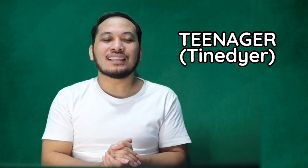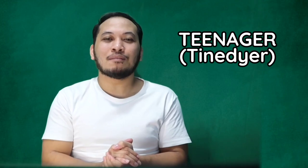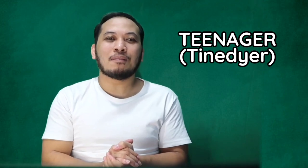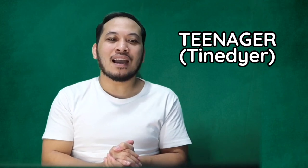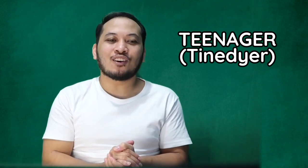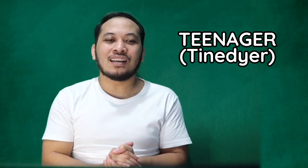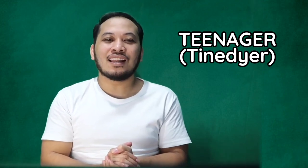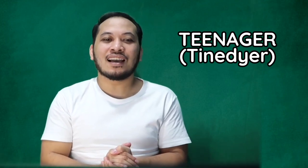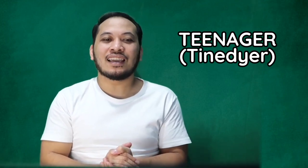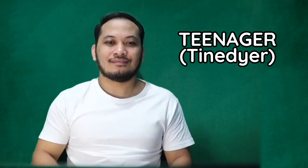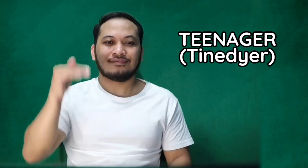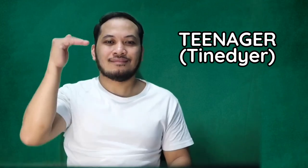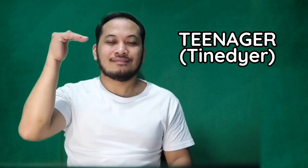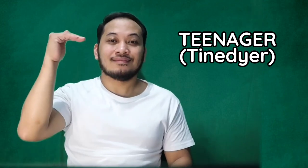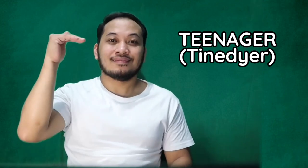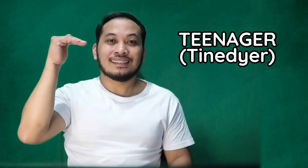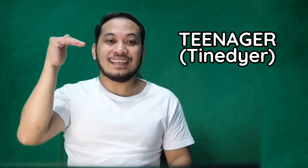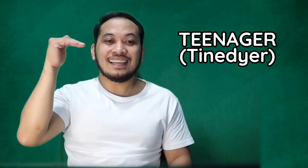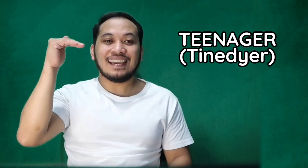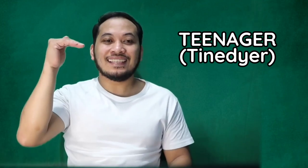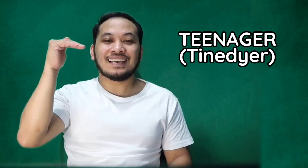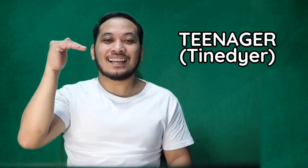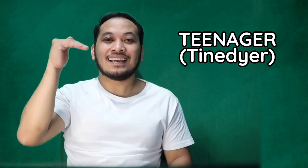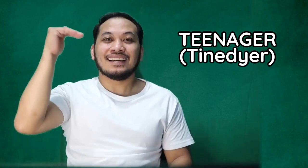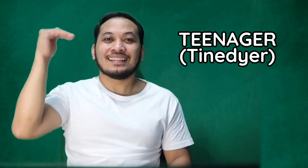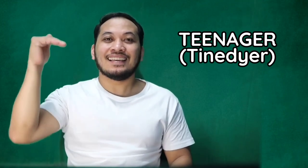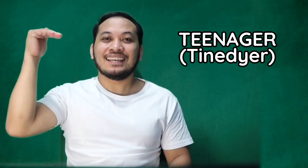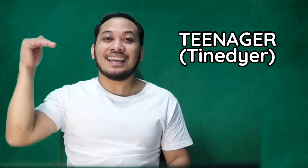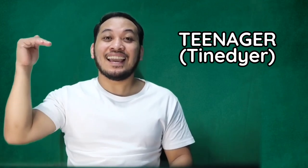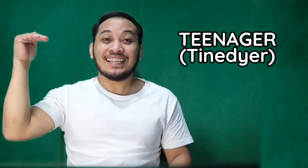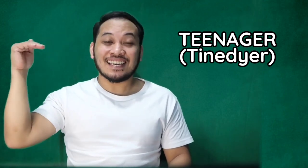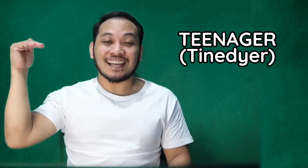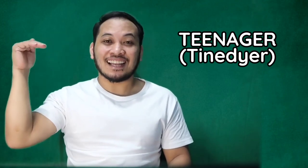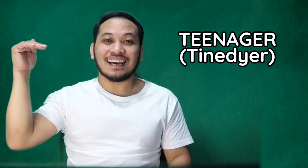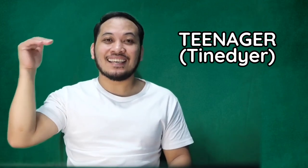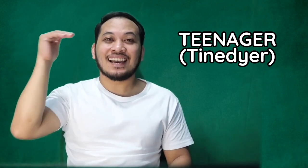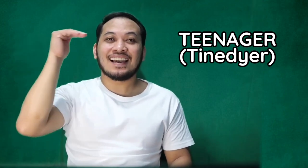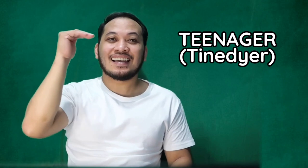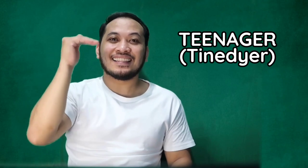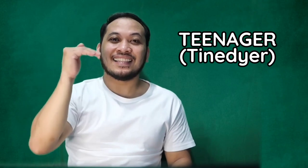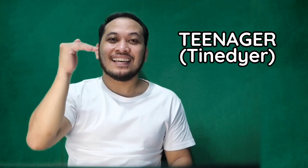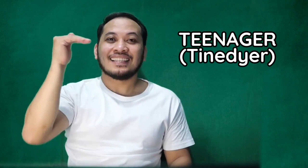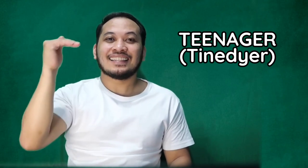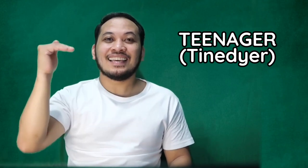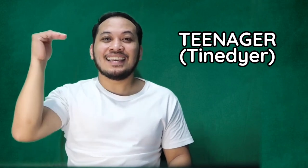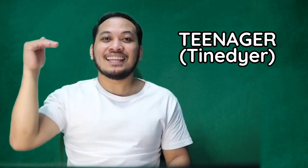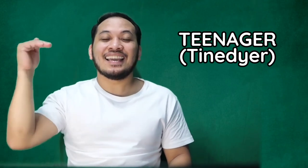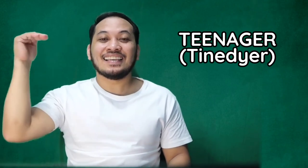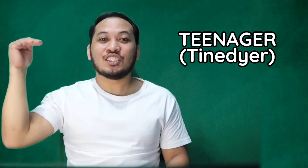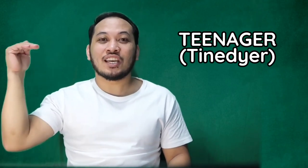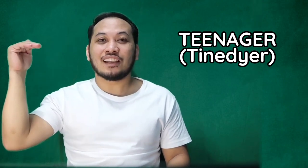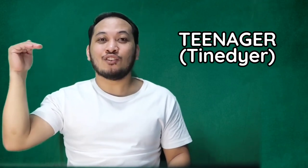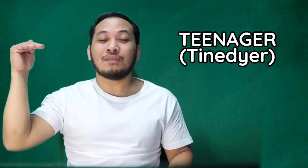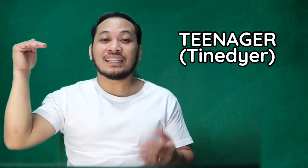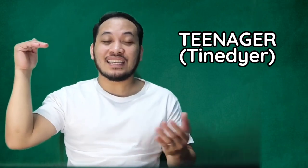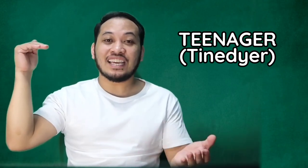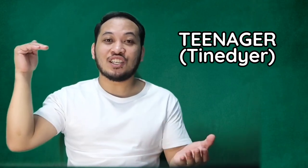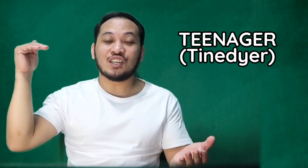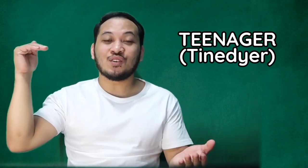na babae or lalaki. Teenager. Teenager. Ayan. Teenager. Yung mga teenager niyong